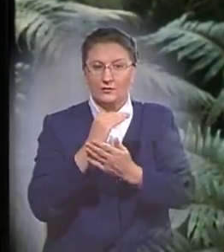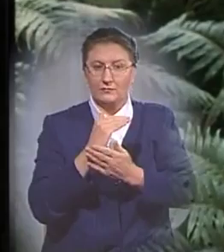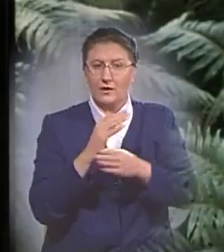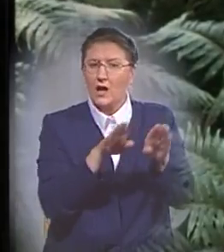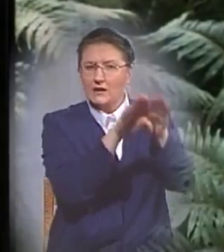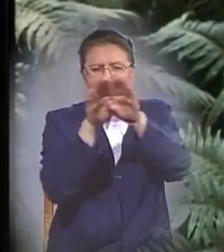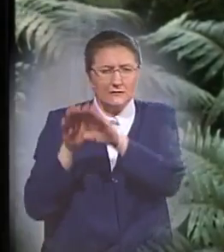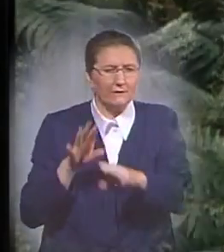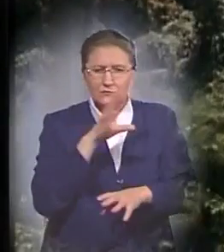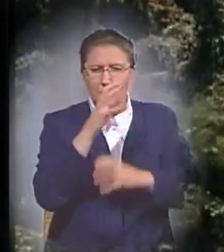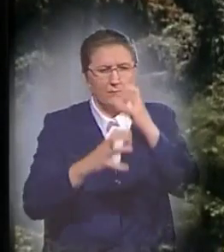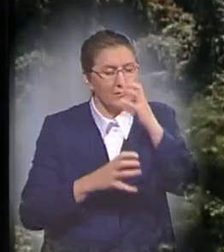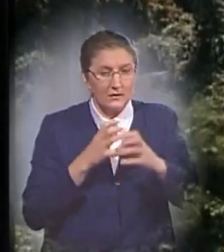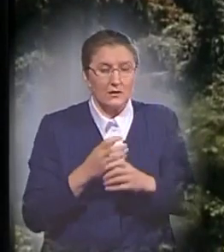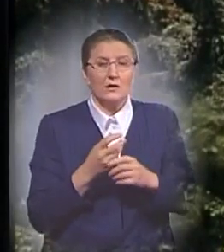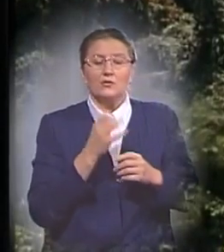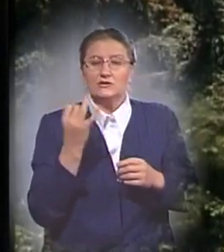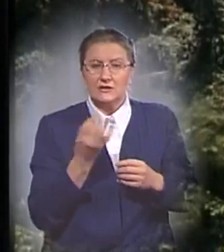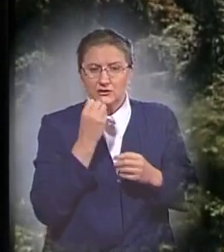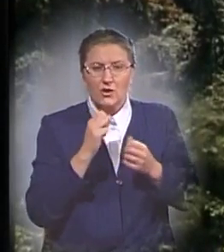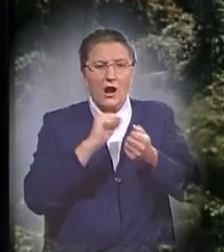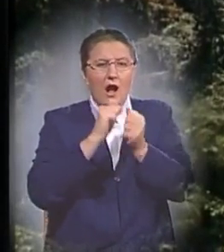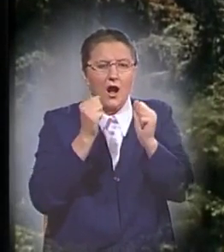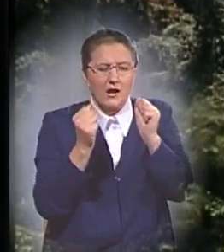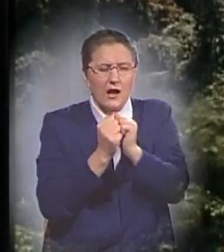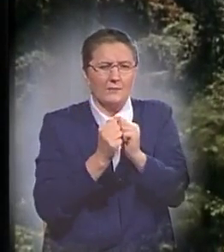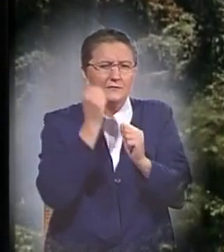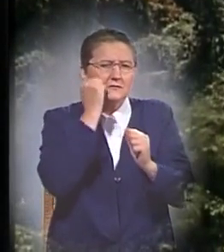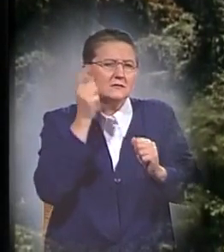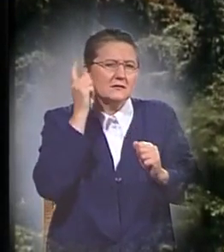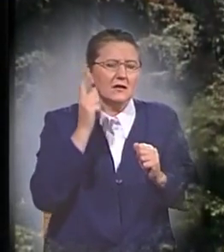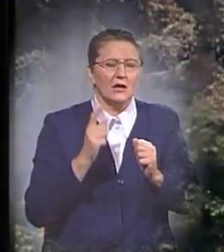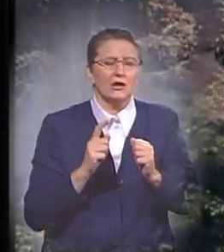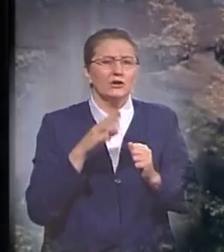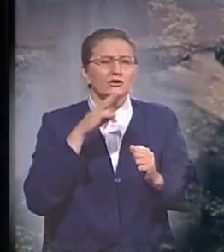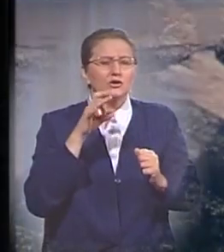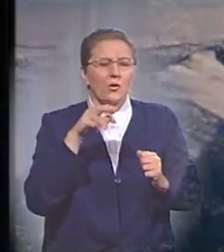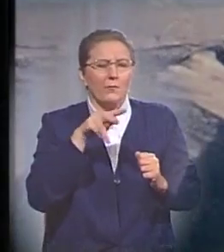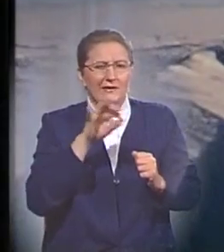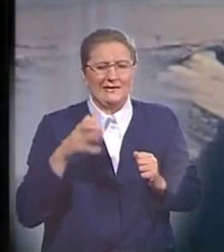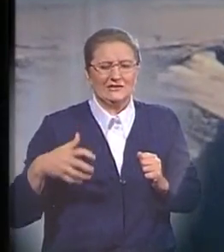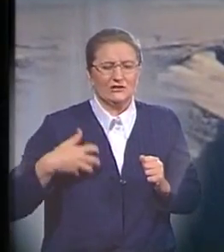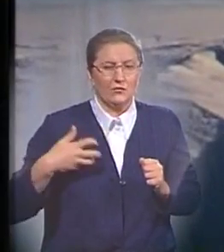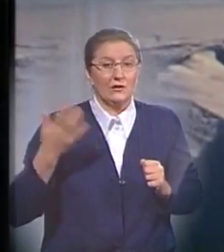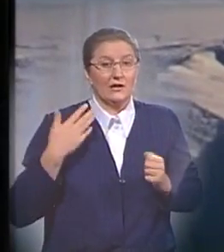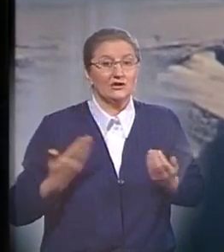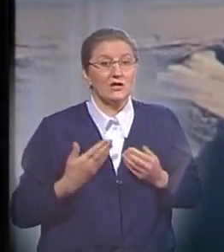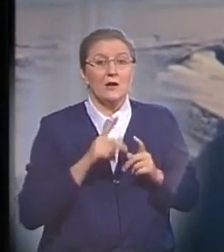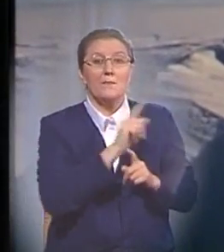Хорошо известны из исследований окаменелости, что тропические растения и животные раньше жили повсюду на земле,